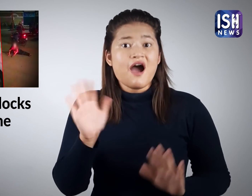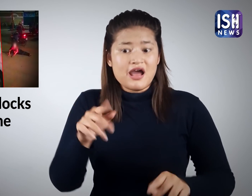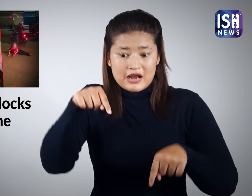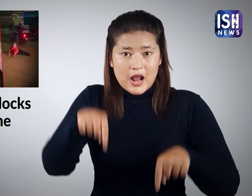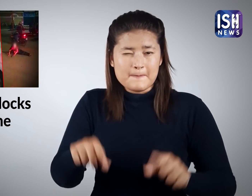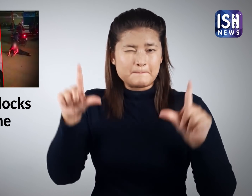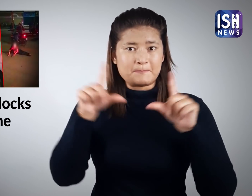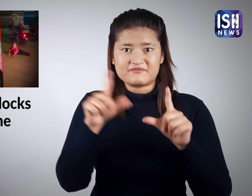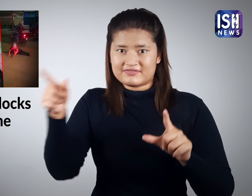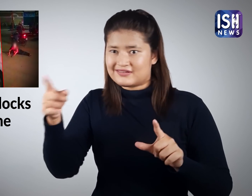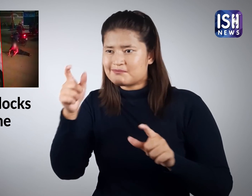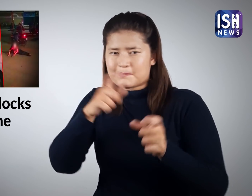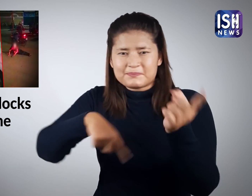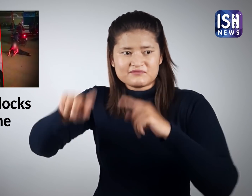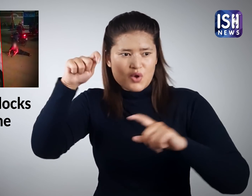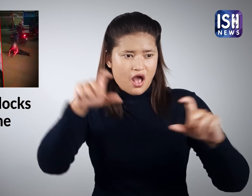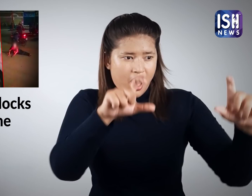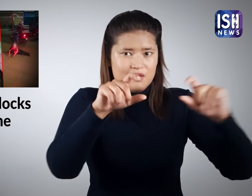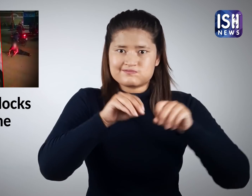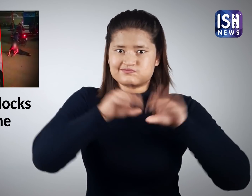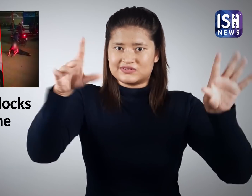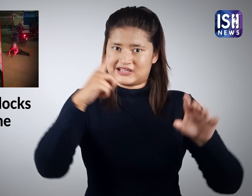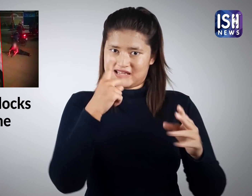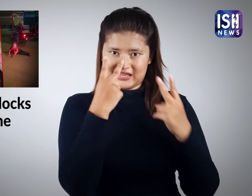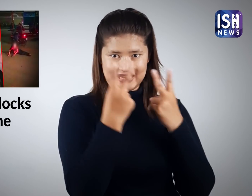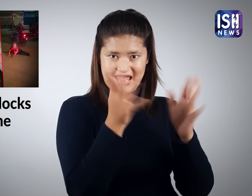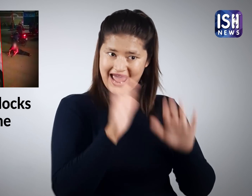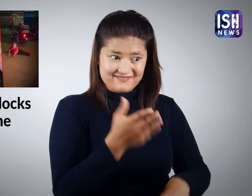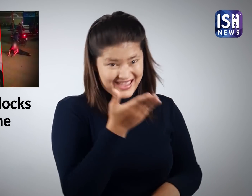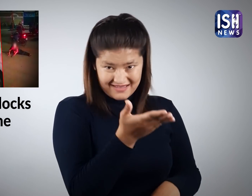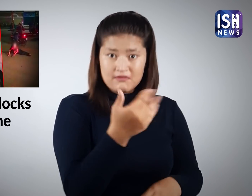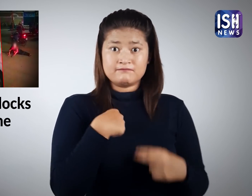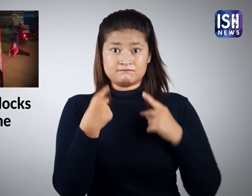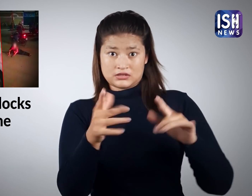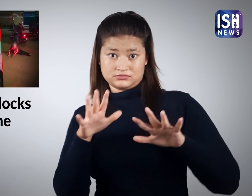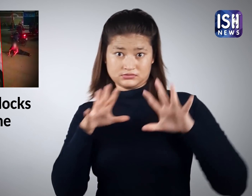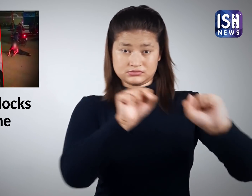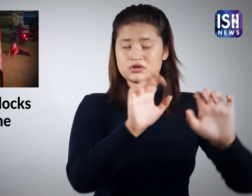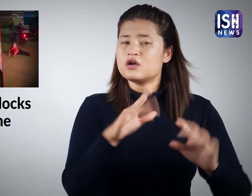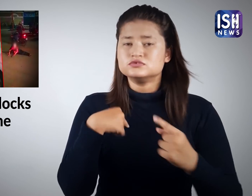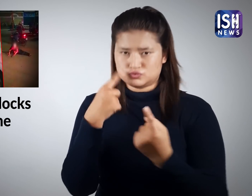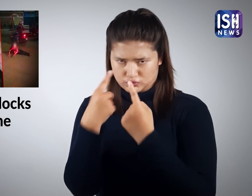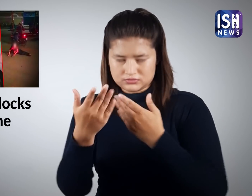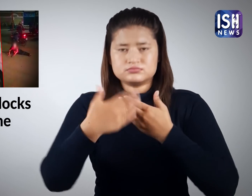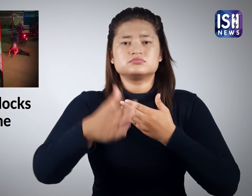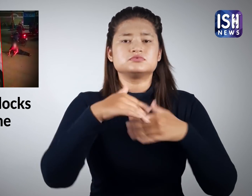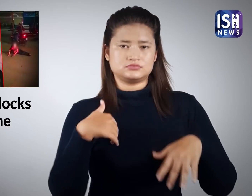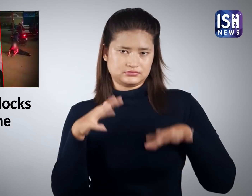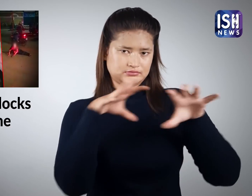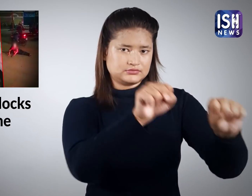लेकिन इसका मतलब यह नहीं है कि हम से वीडियो के आदार पर कारवाई कर सकते हैं। में नियमानौ सार मामले की जाज करेंगे और कारवाई